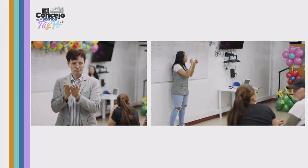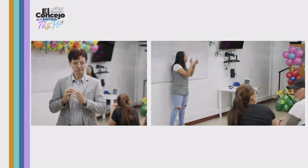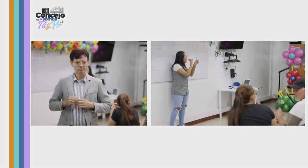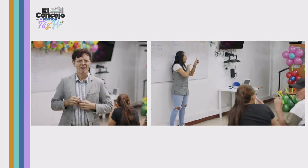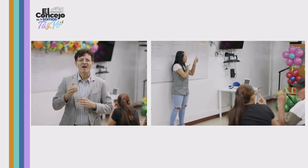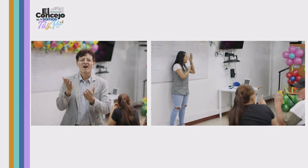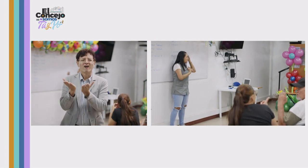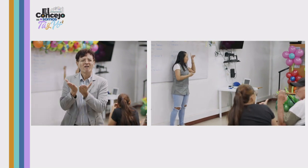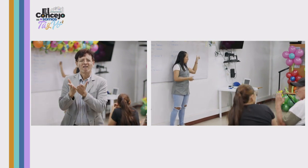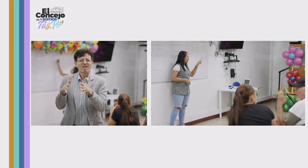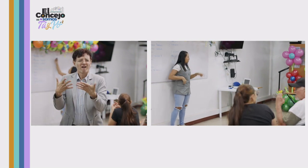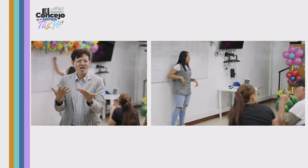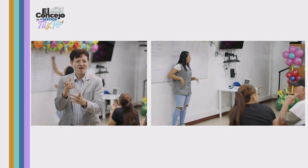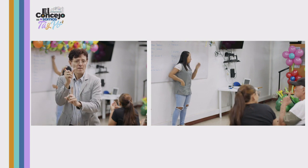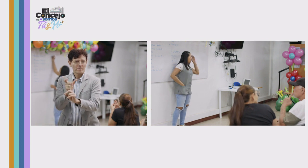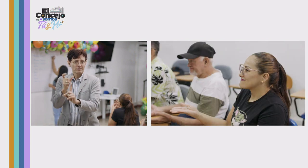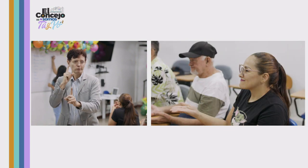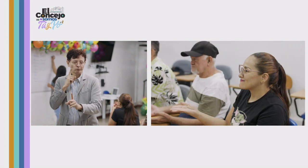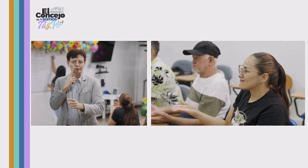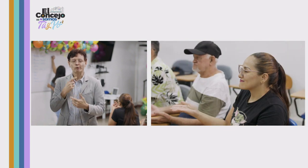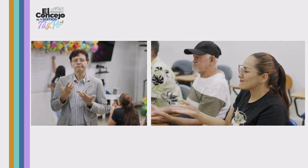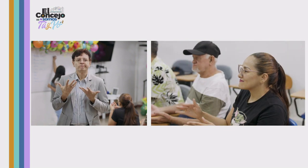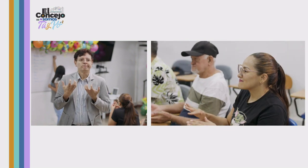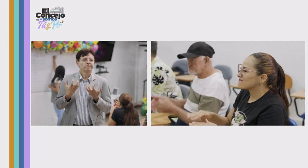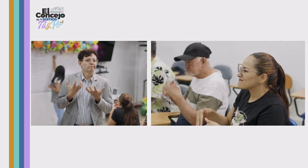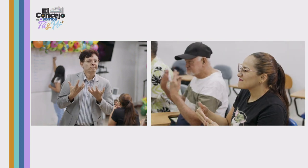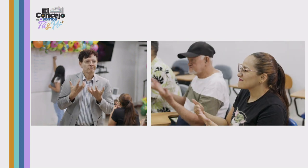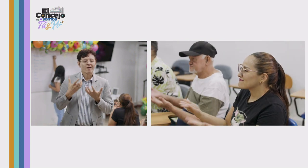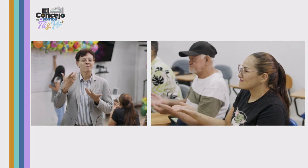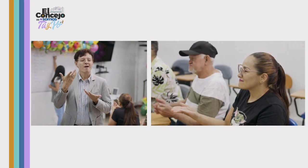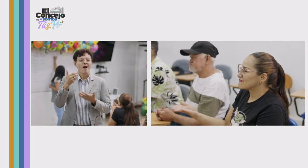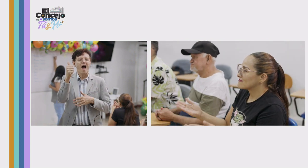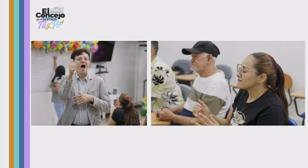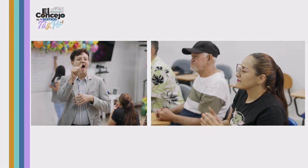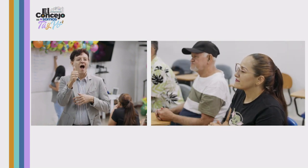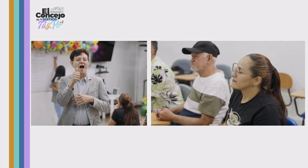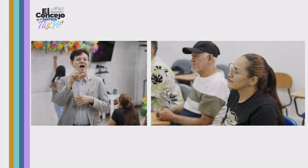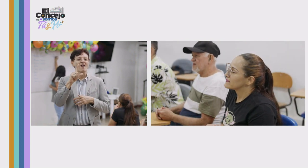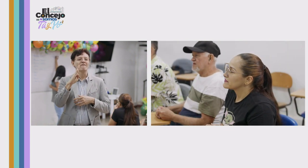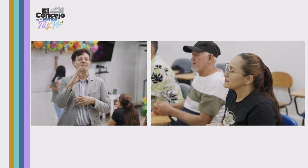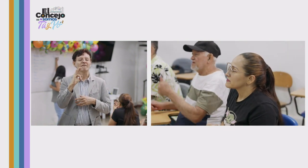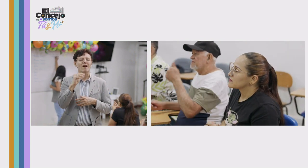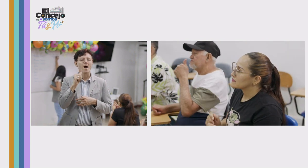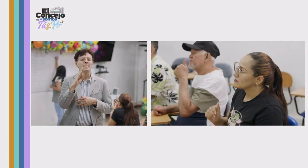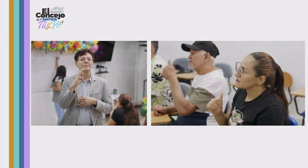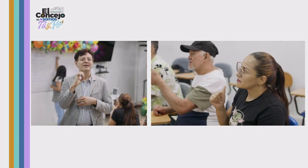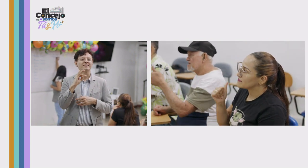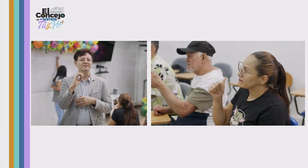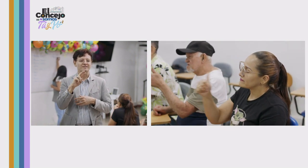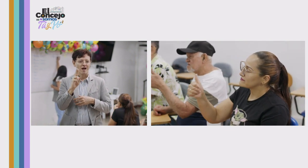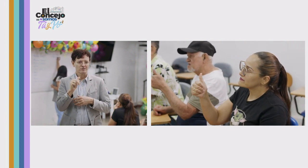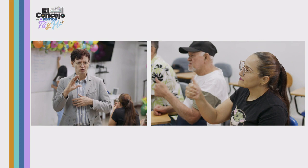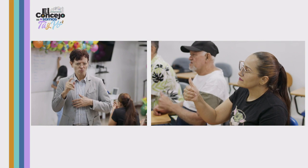educativo y de salud. Las personas sordas siempre están muy interesadas